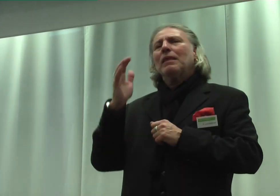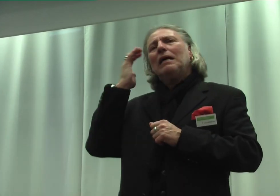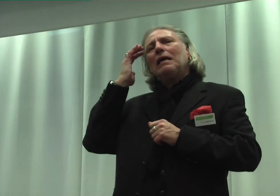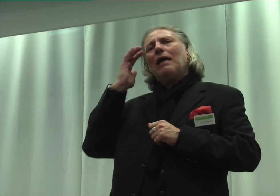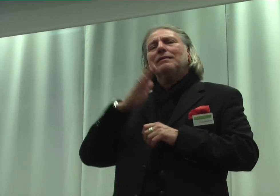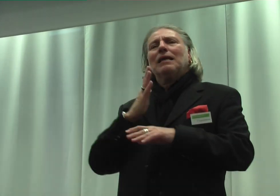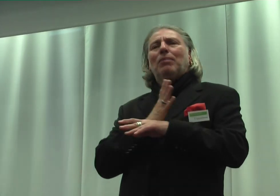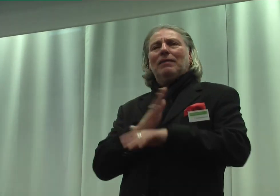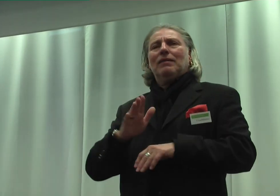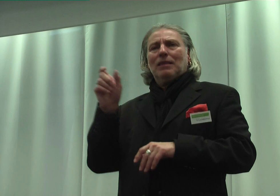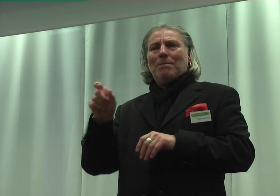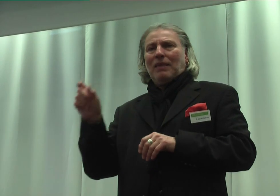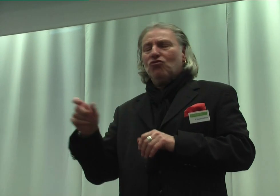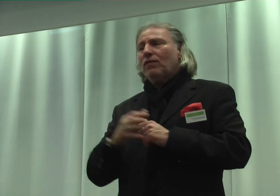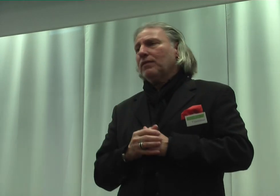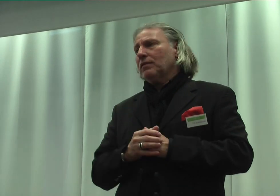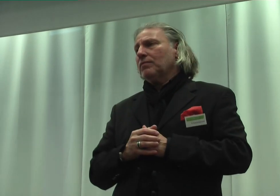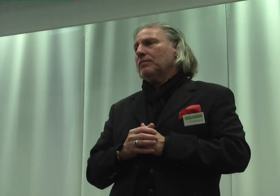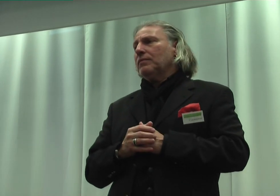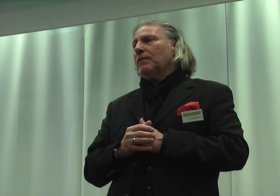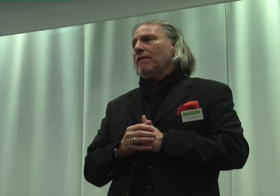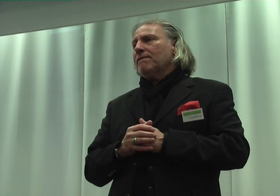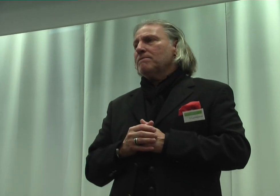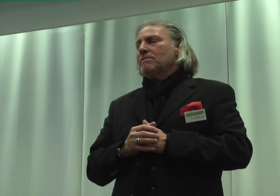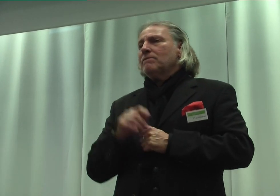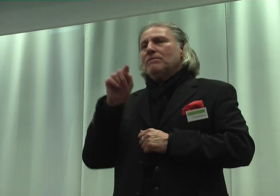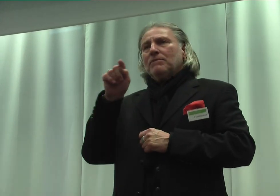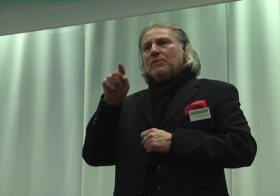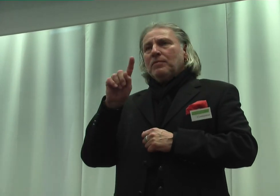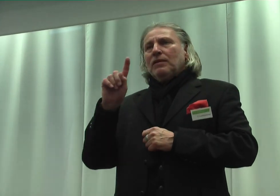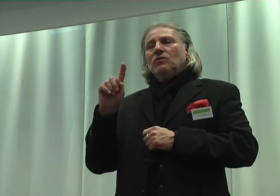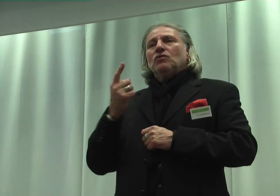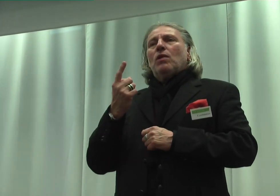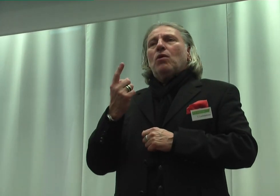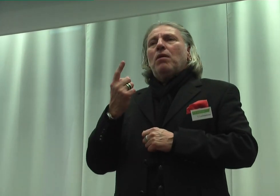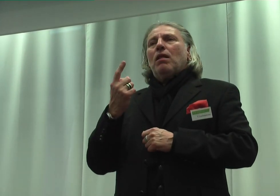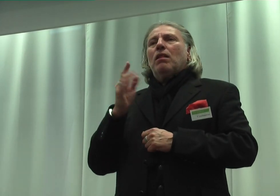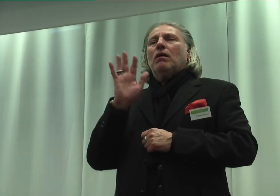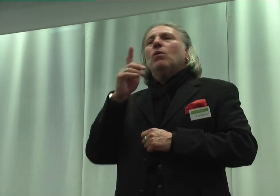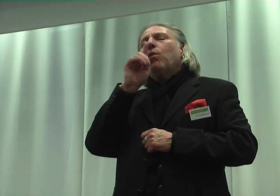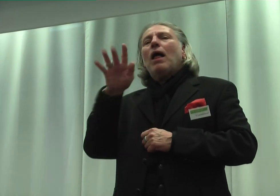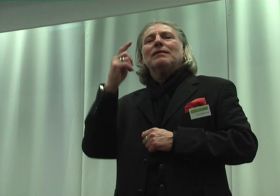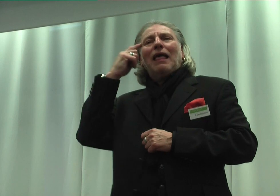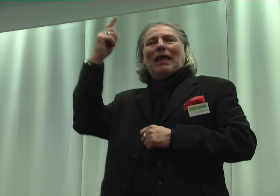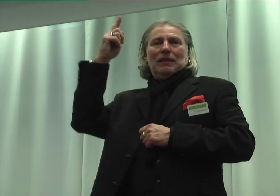Menschen und das soll noch mal in Erinnerung erbunden werden,